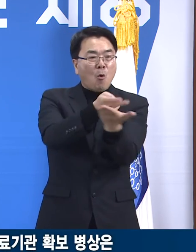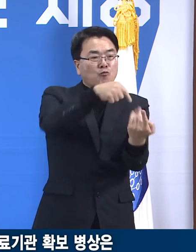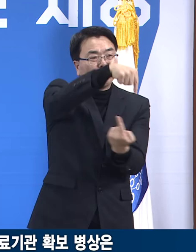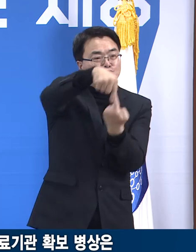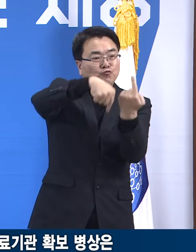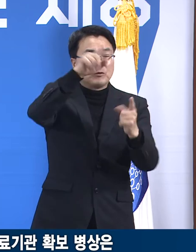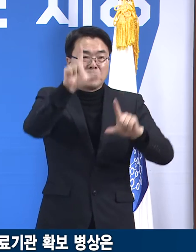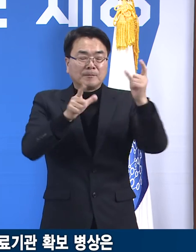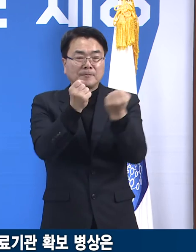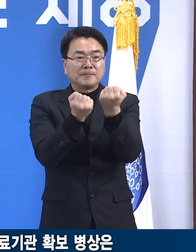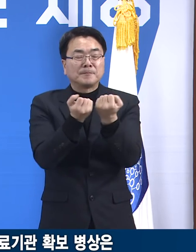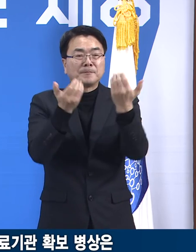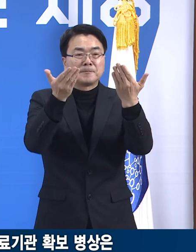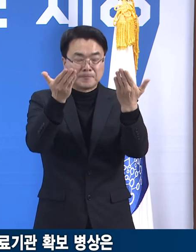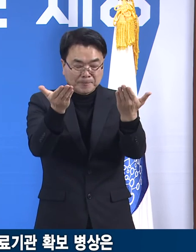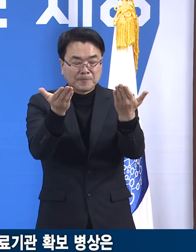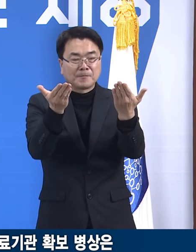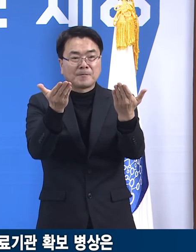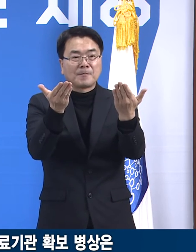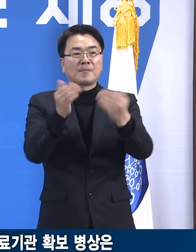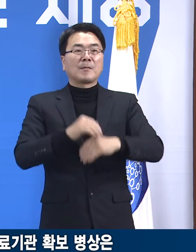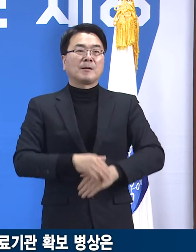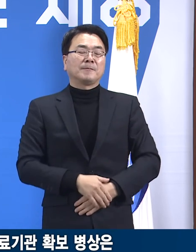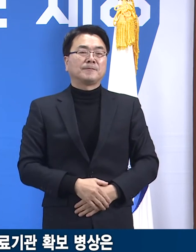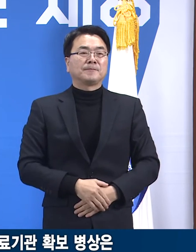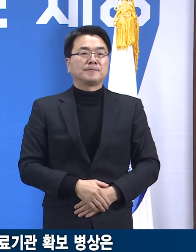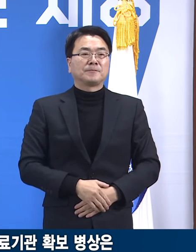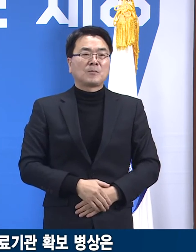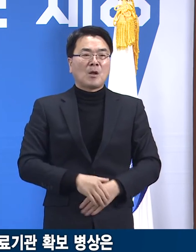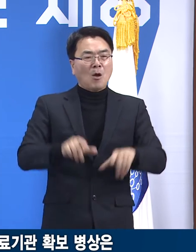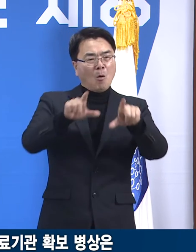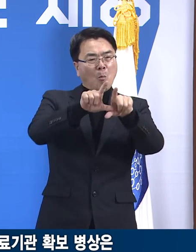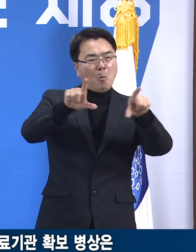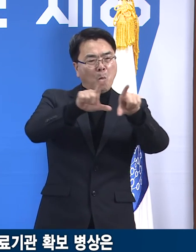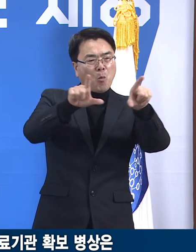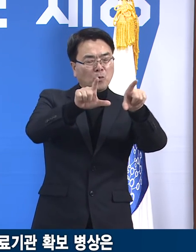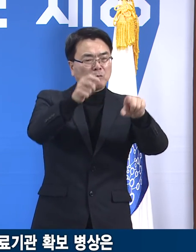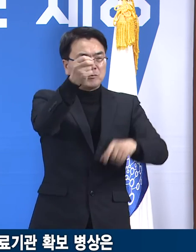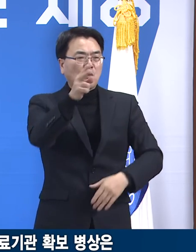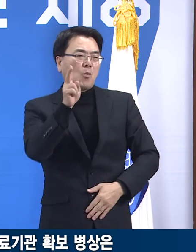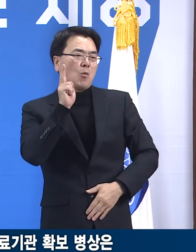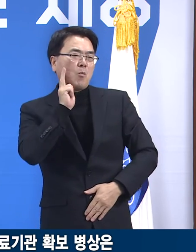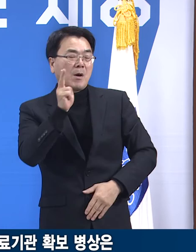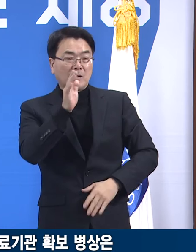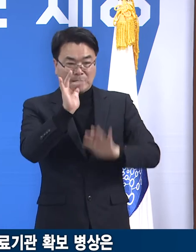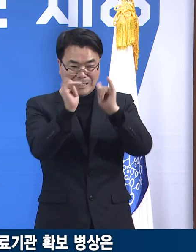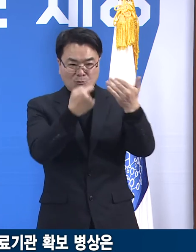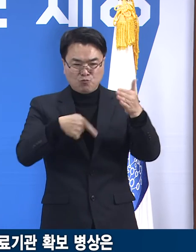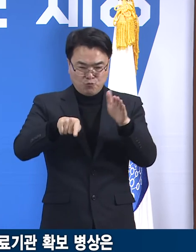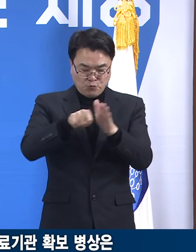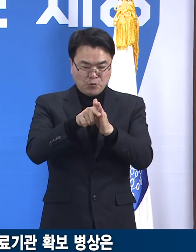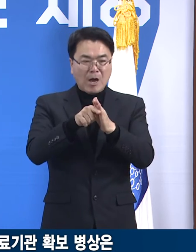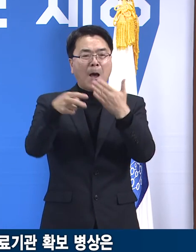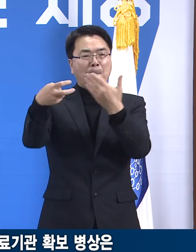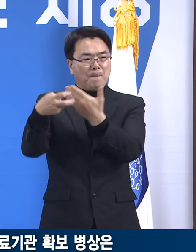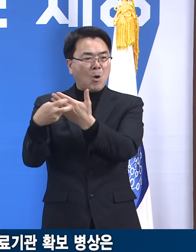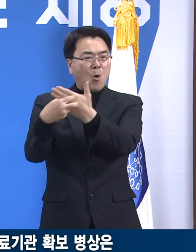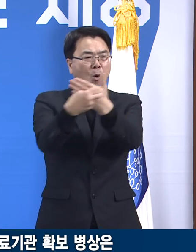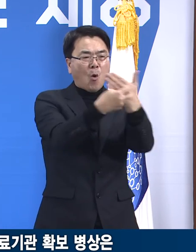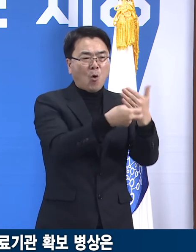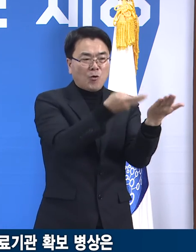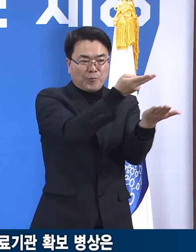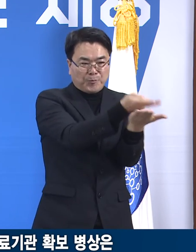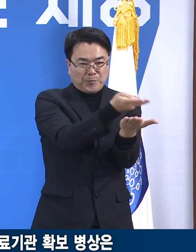1월 25일 20시 기준 일반과 중증환자 병상을 합한 도내 의료기관 확보